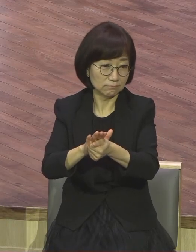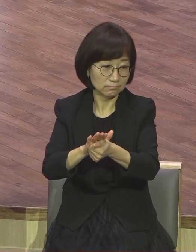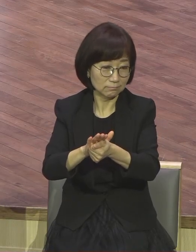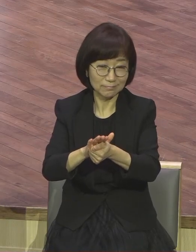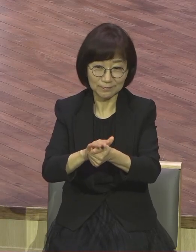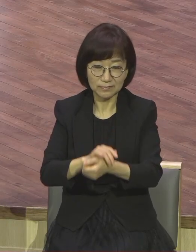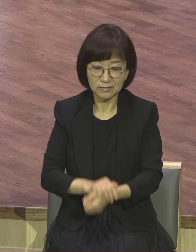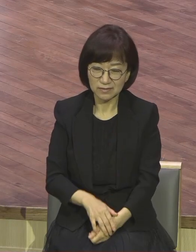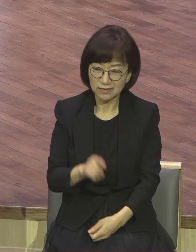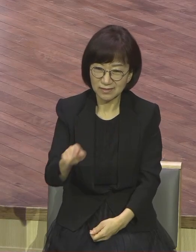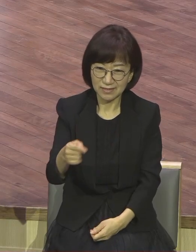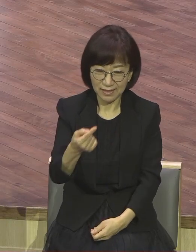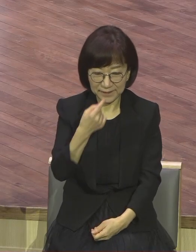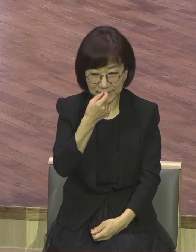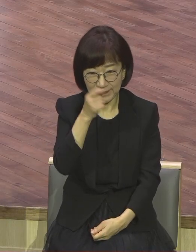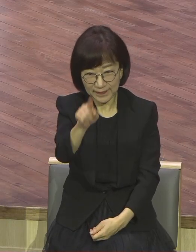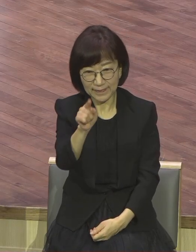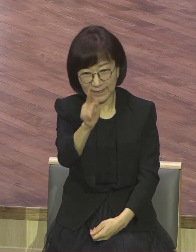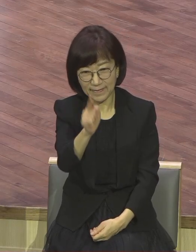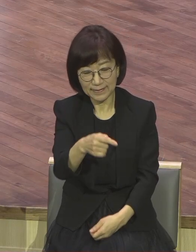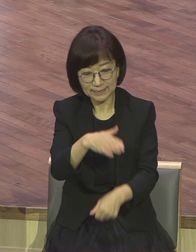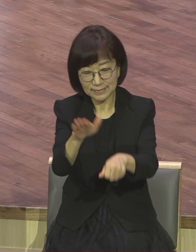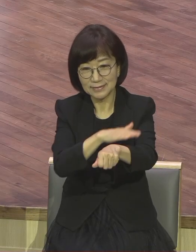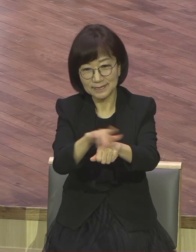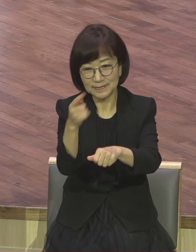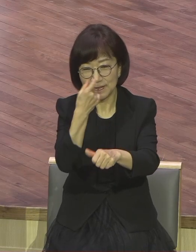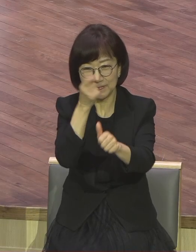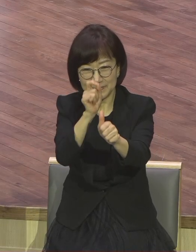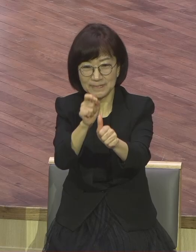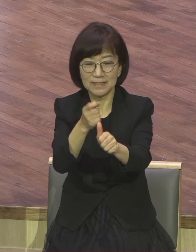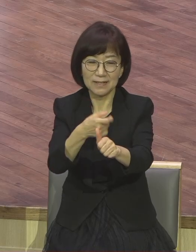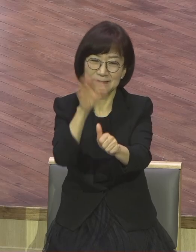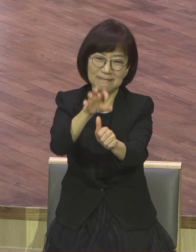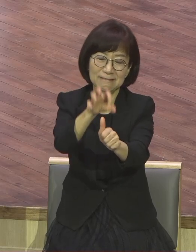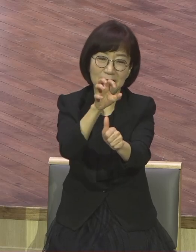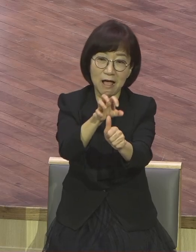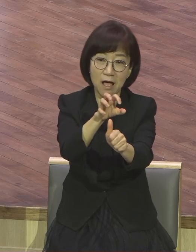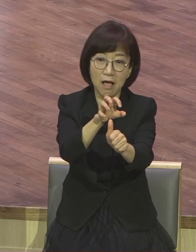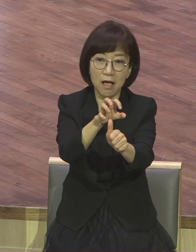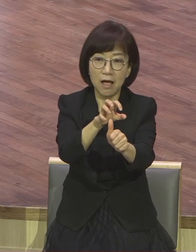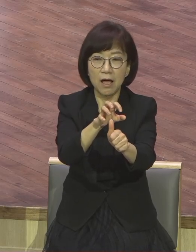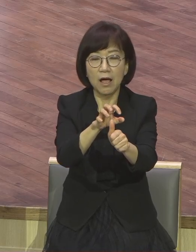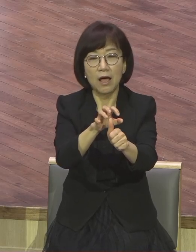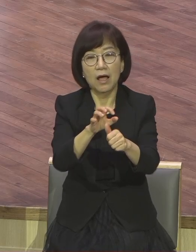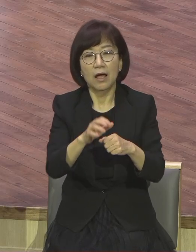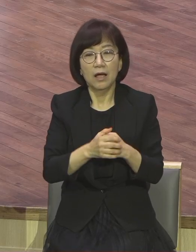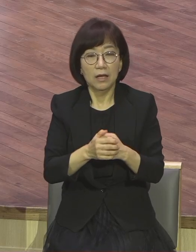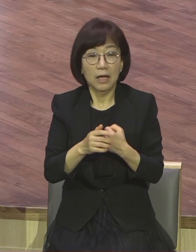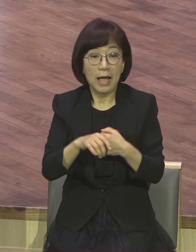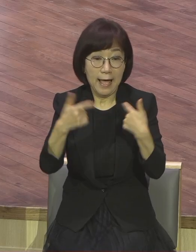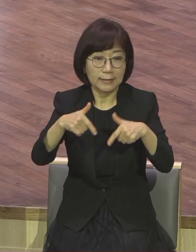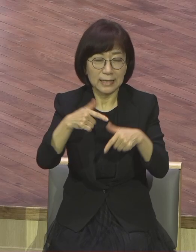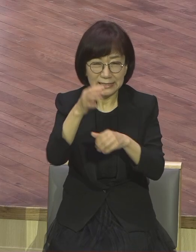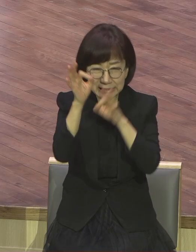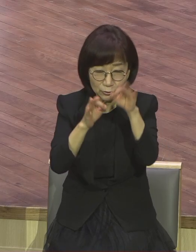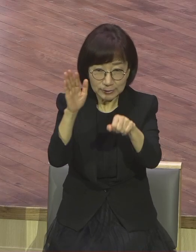잘못한 거 다 찌그대고 이렇게 율법적인 사람은요. 잘한 건 안 보여요. 잘못한 거 계속 찌그댑니다.